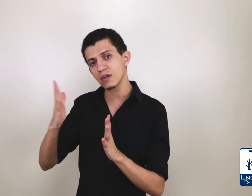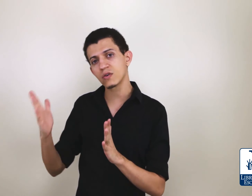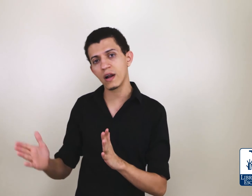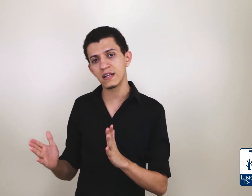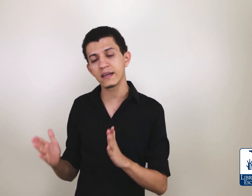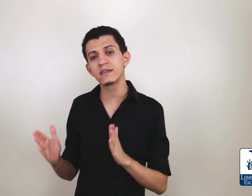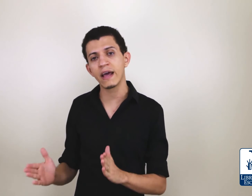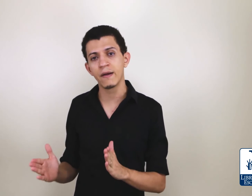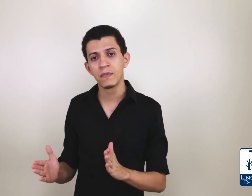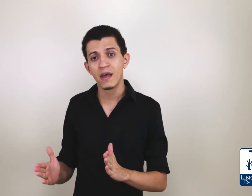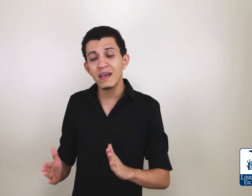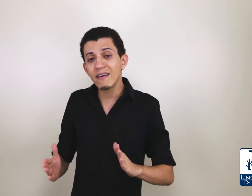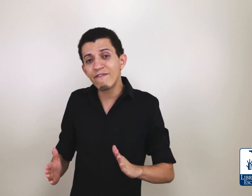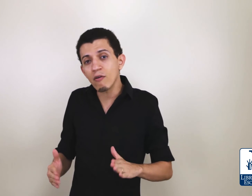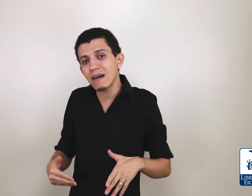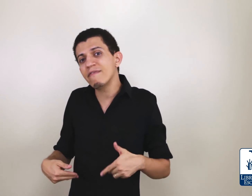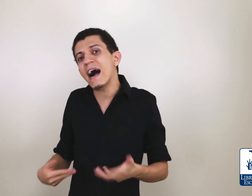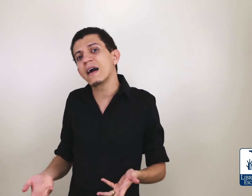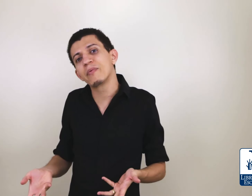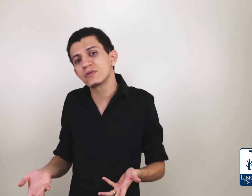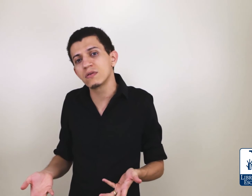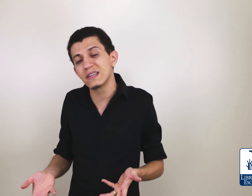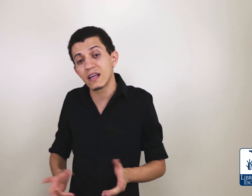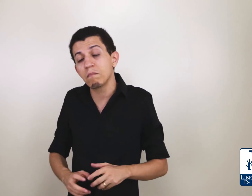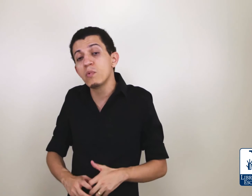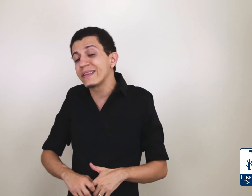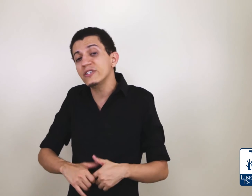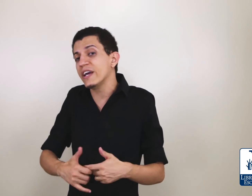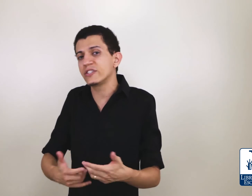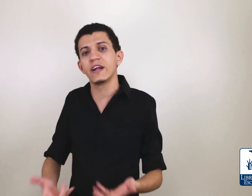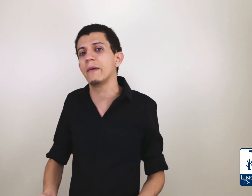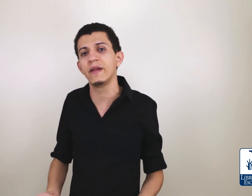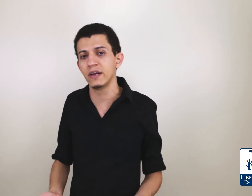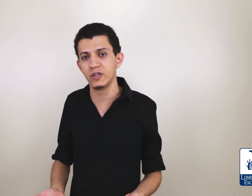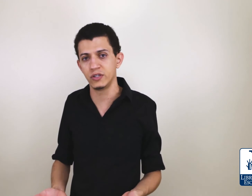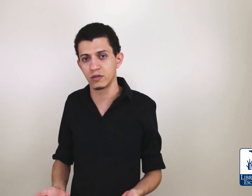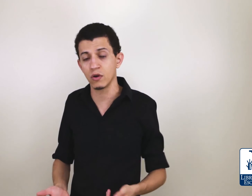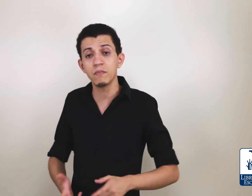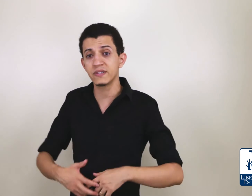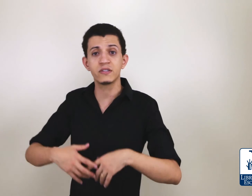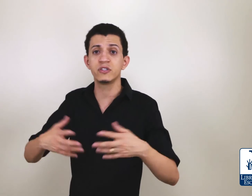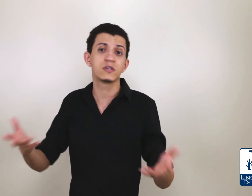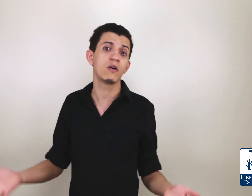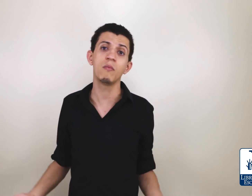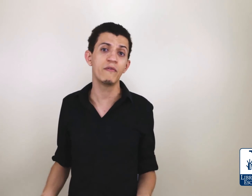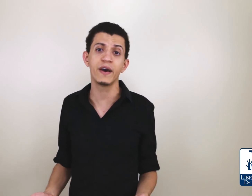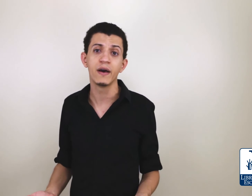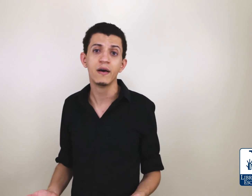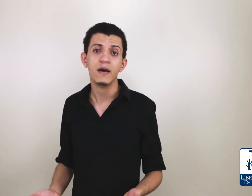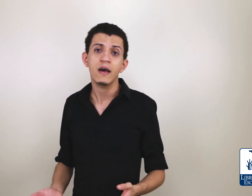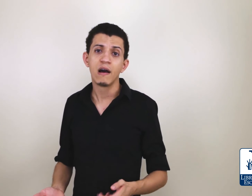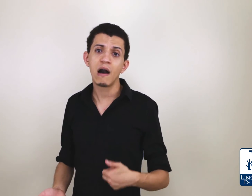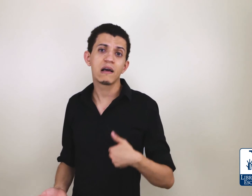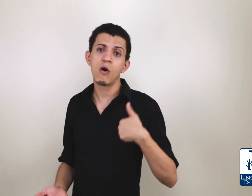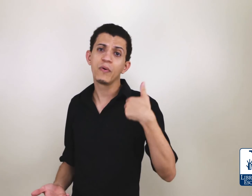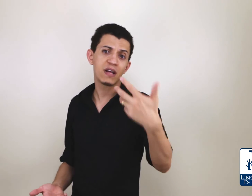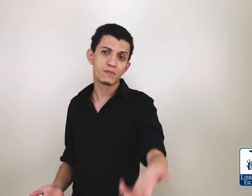autoescolas lá que tem, ainda falta vaga para os surdos, que é muita gente querendo aprender a dirigir, todo mundo precisa de isso logo, ver. É uma oportunidade